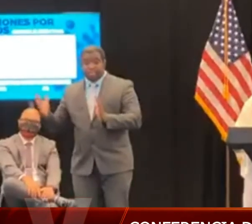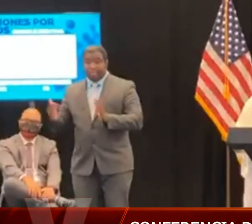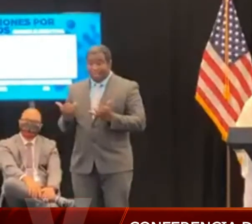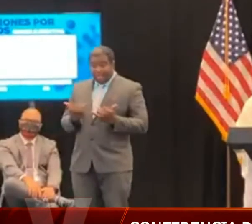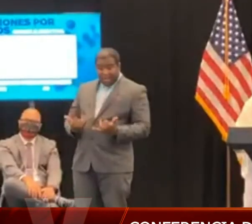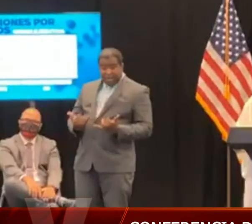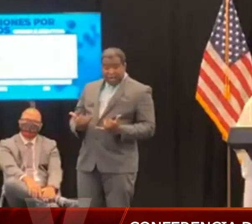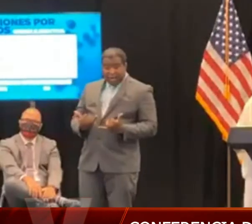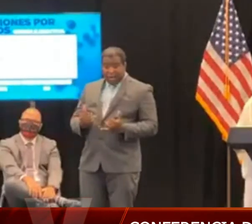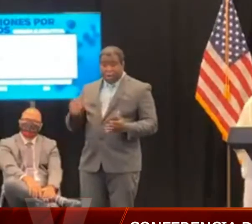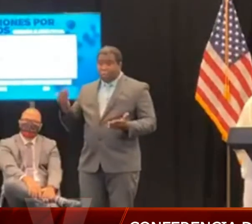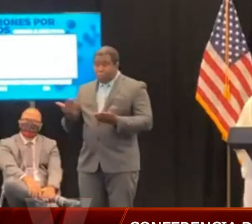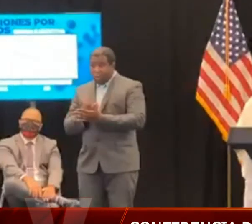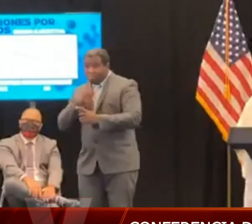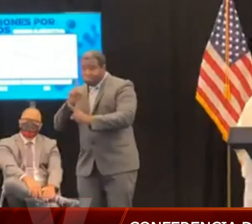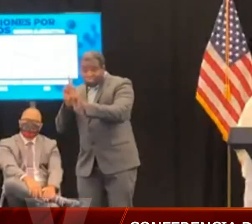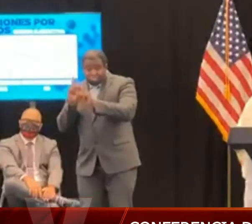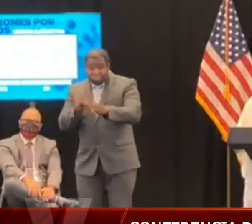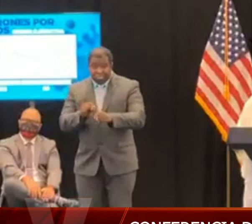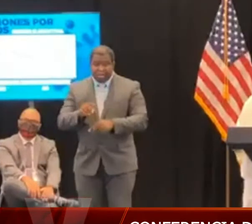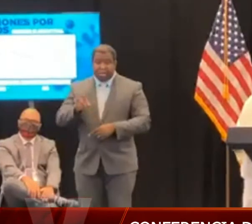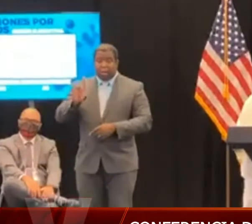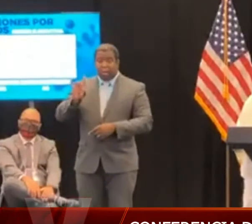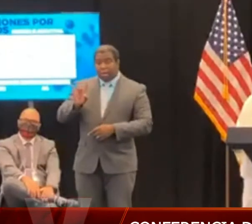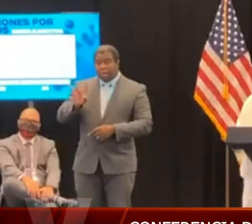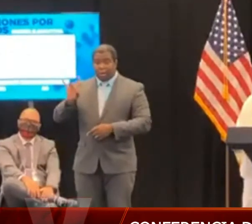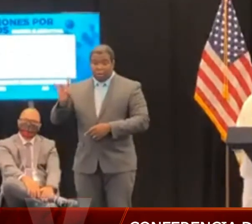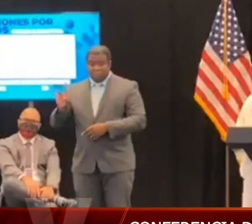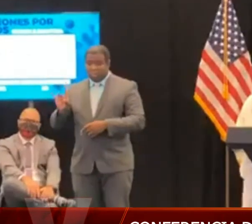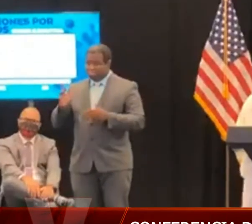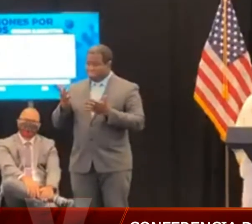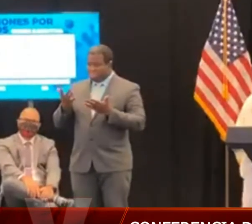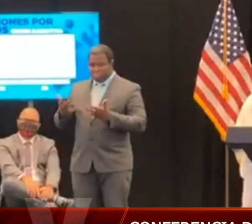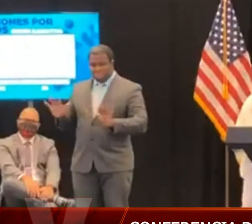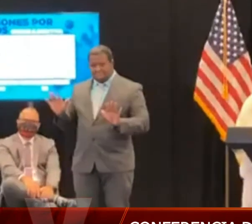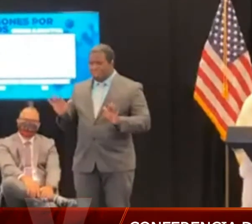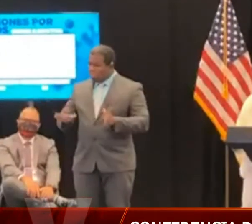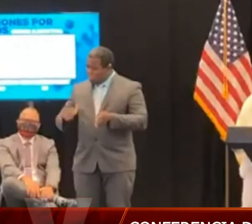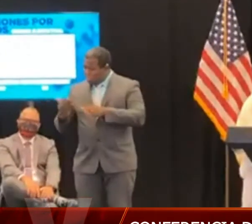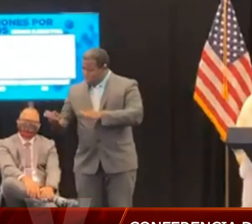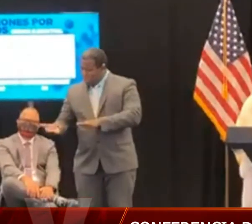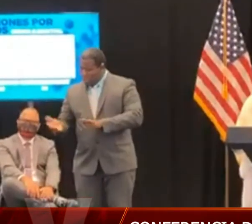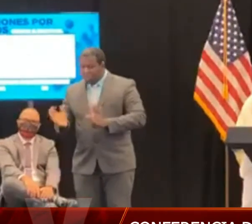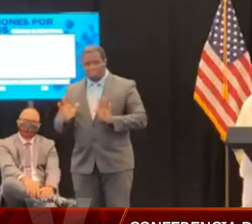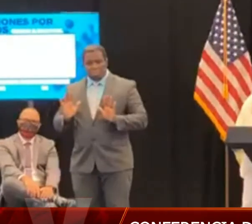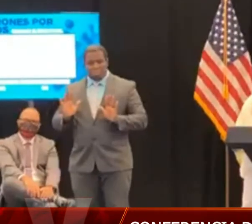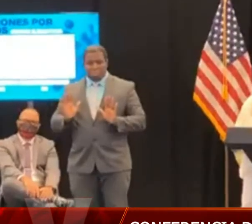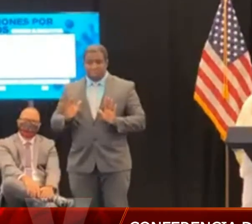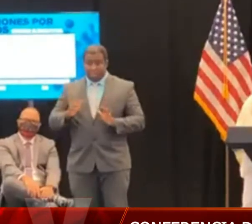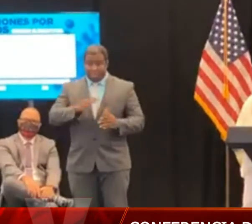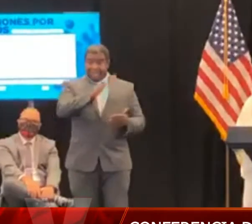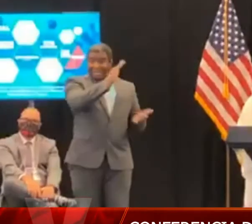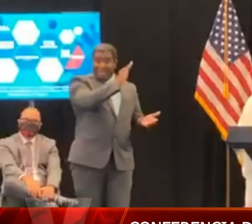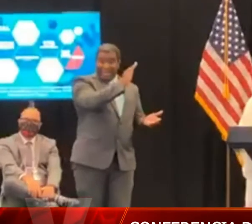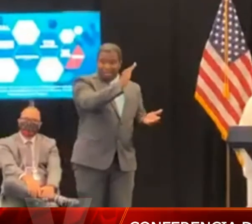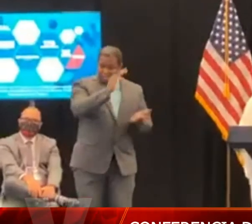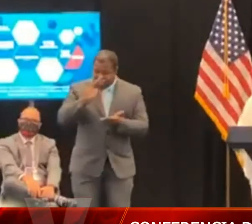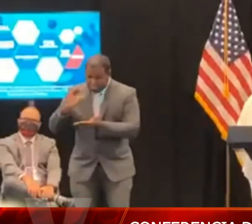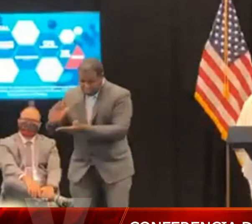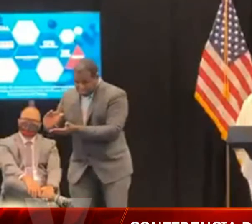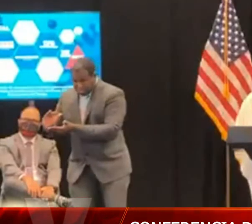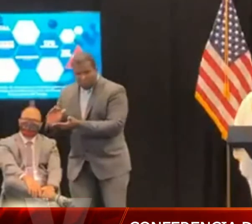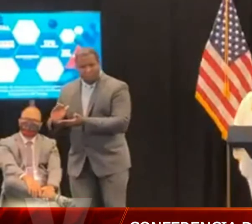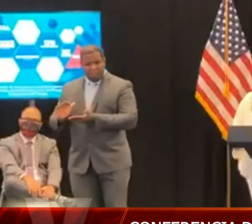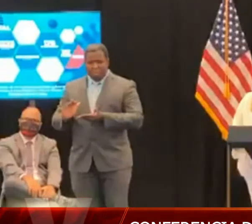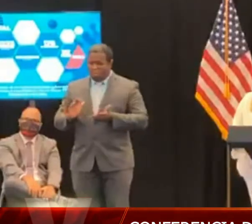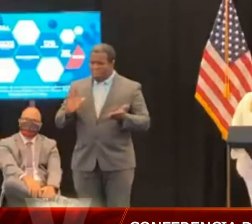decir, 74 menos. En el renglón de las intervenciones por el equipo interagencial, que como ustedes